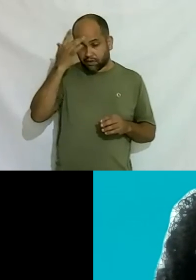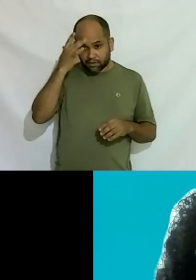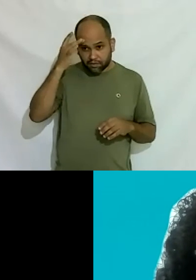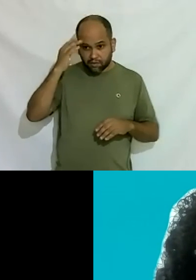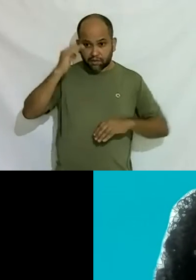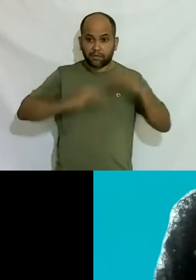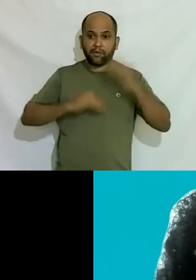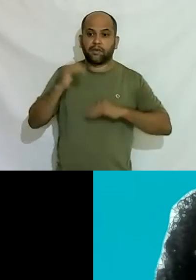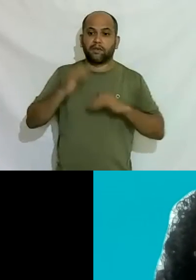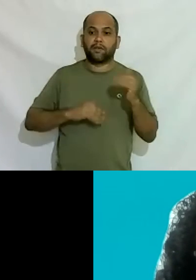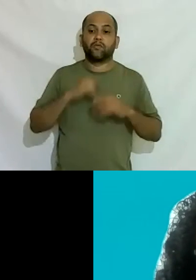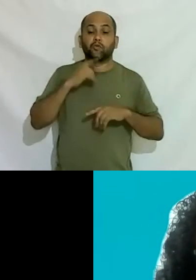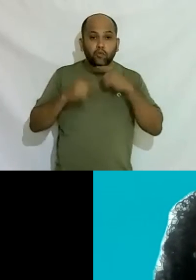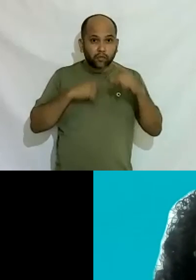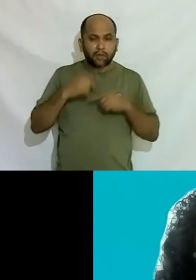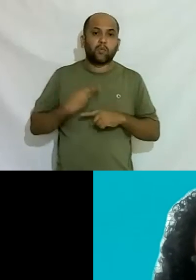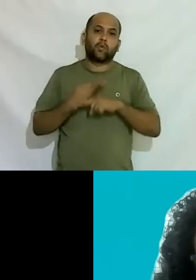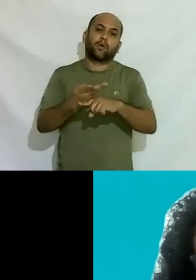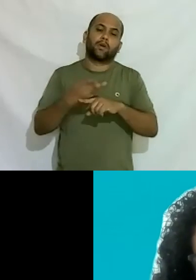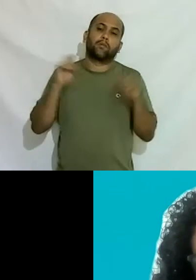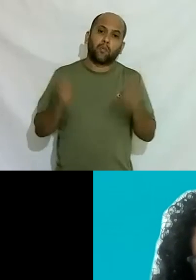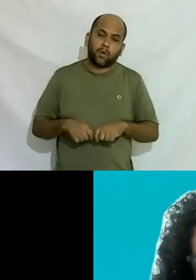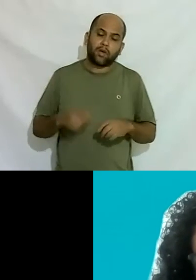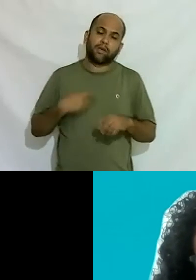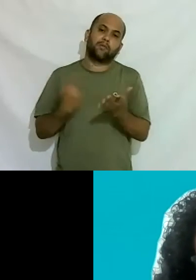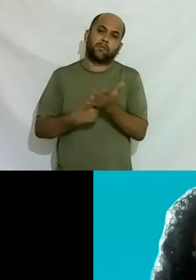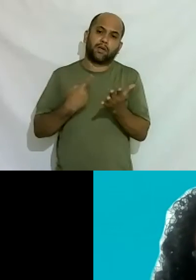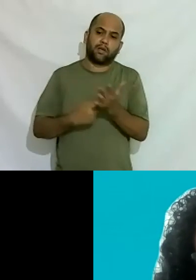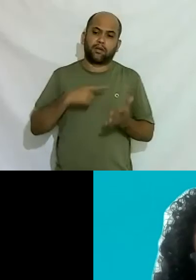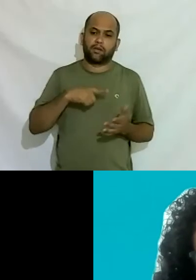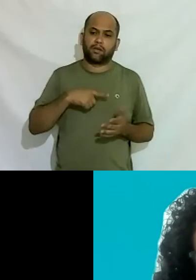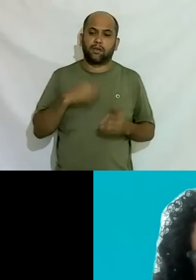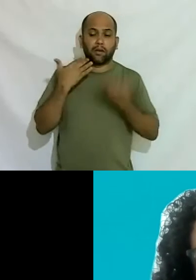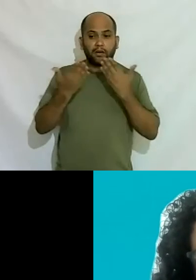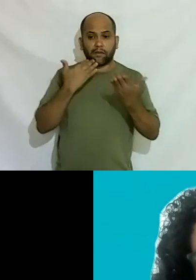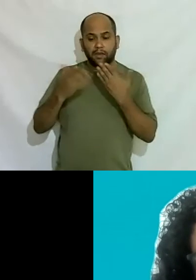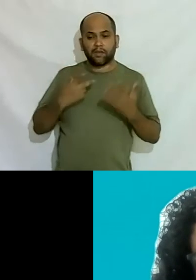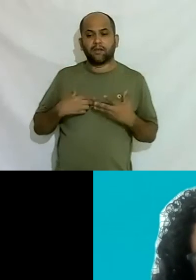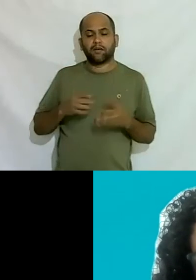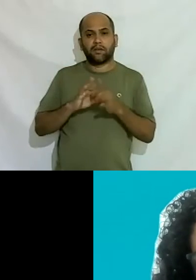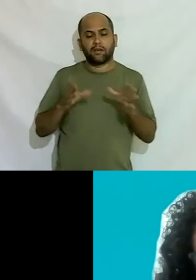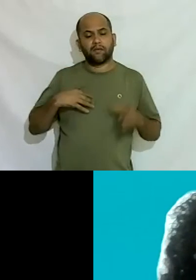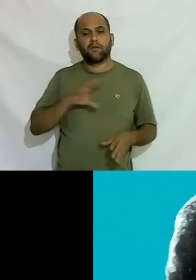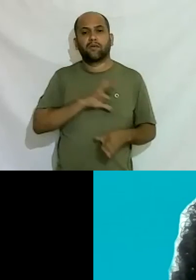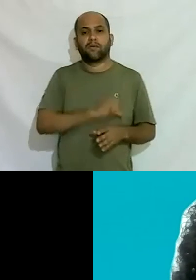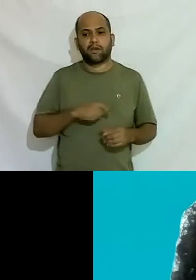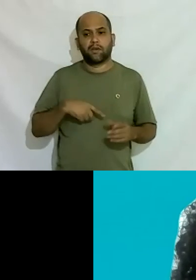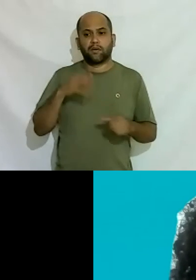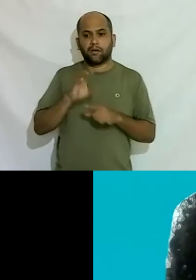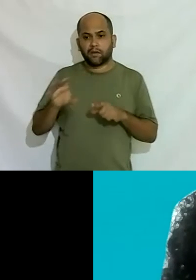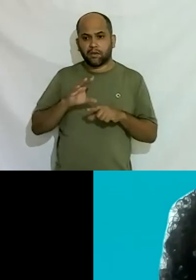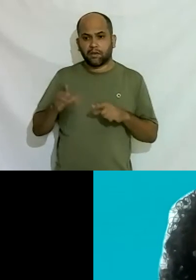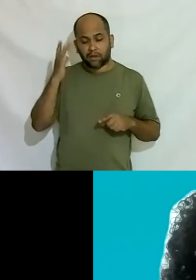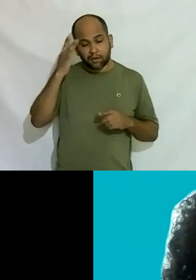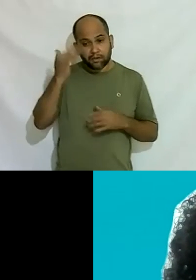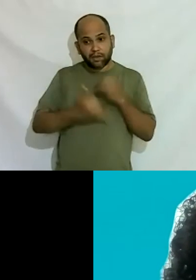tirar dúvida podem procurar no Instagram também a gente marca conversa eu estou super aberto eu adoro fazer isso eu acho que é importante